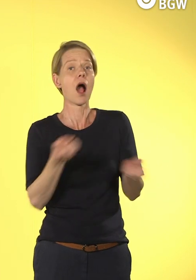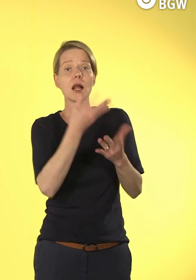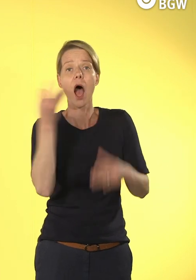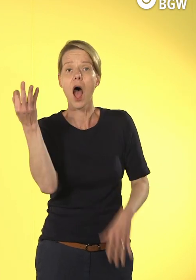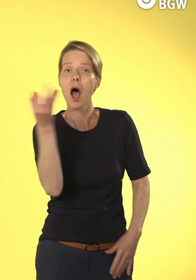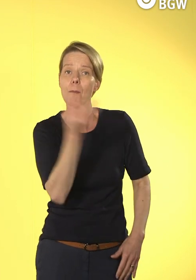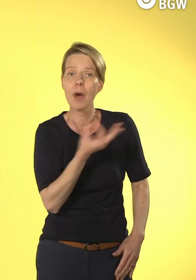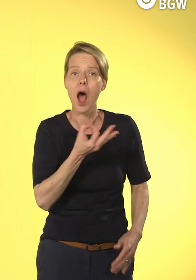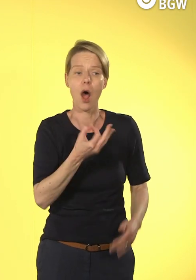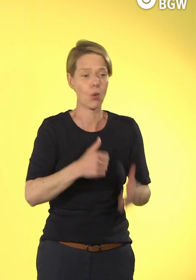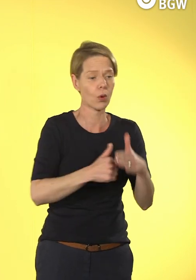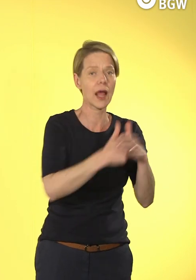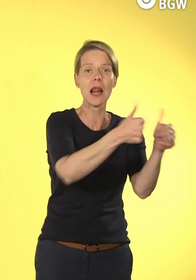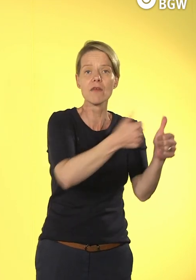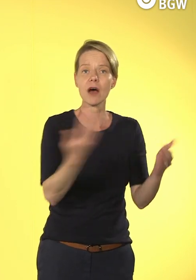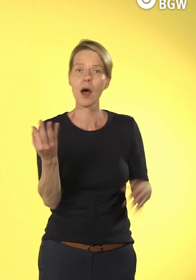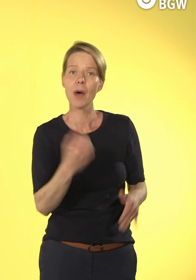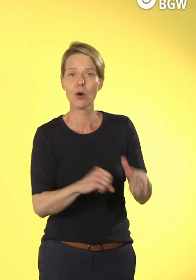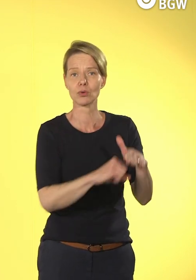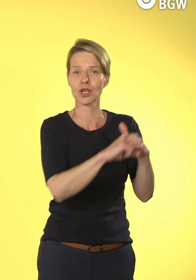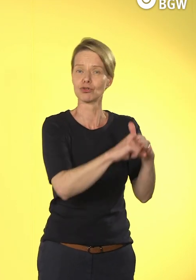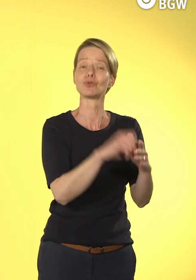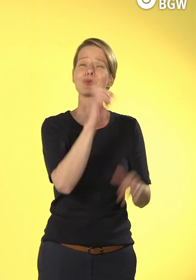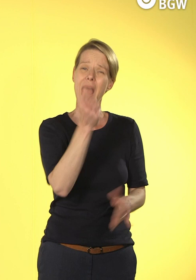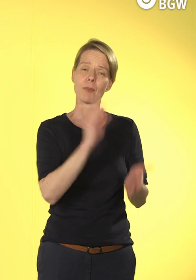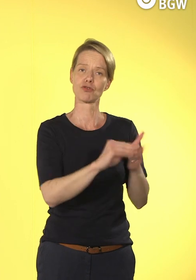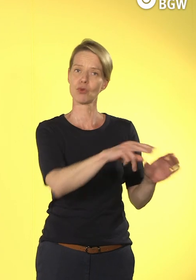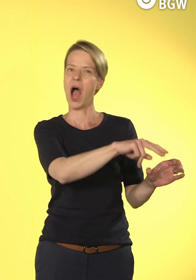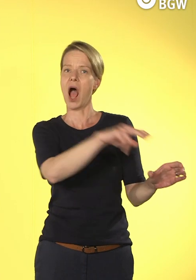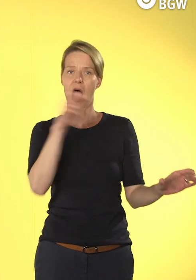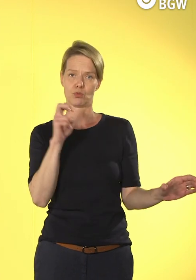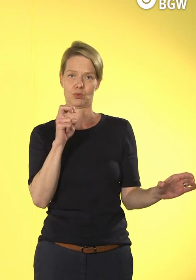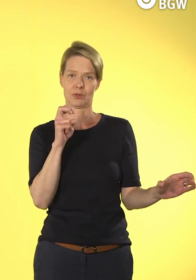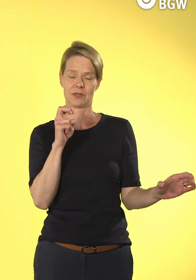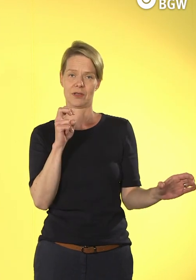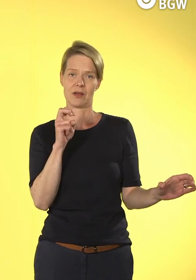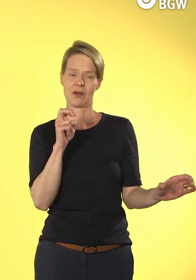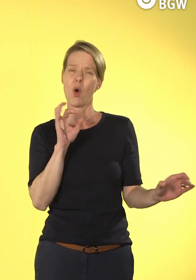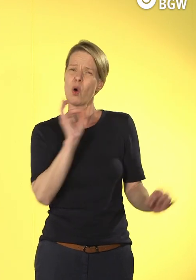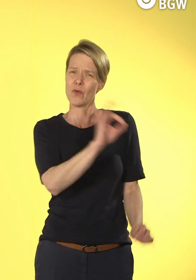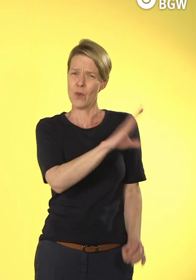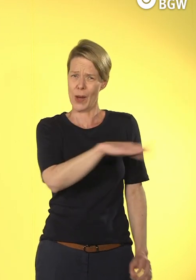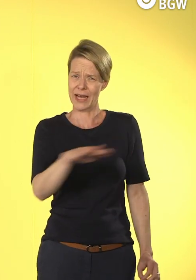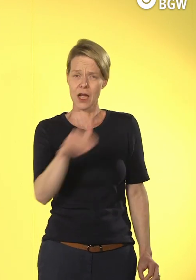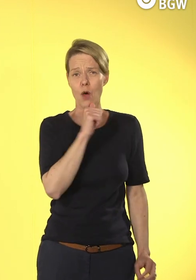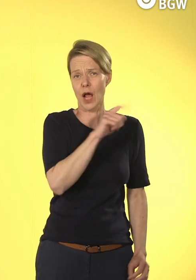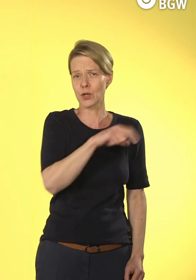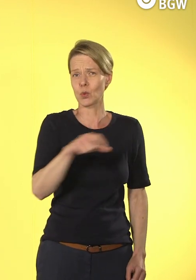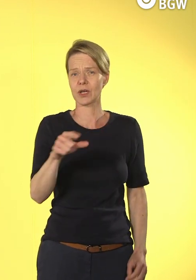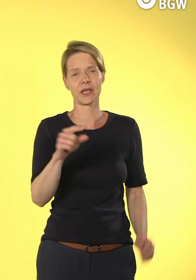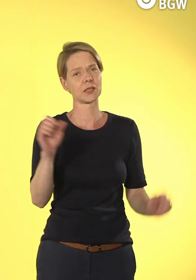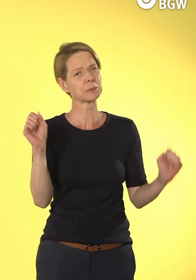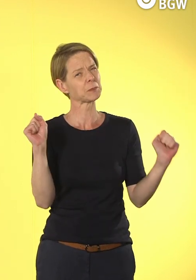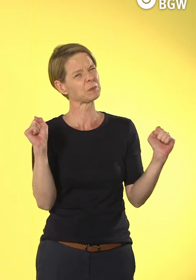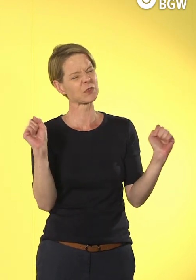diesen Sozialräumen, vor allem aus der Schule. Oft sind diese Unterbrechungen auch mit einem Schulabsentismus